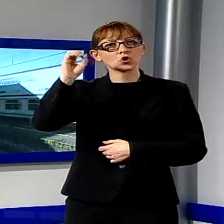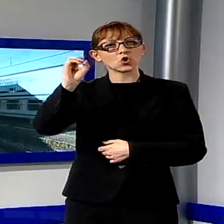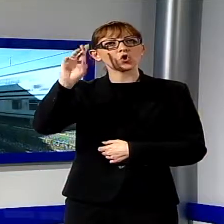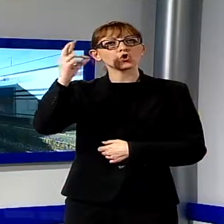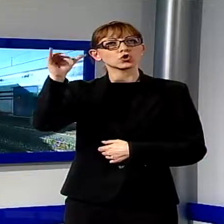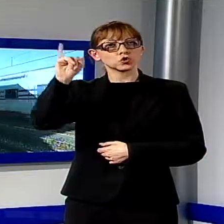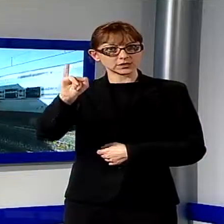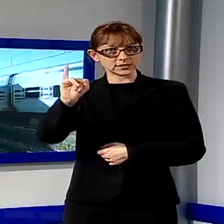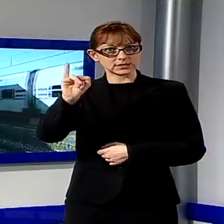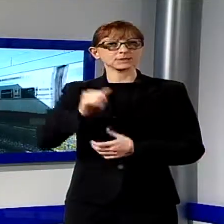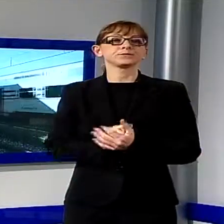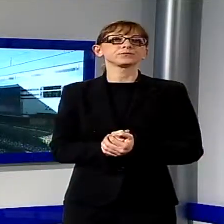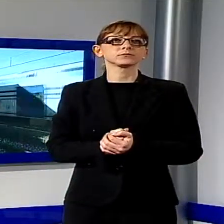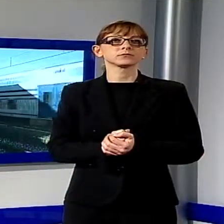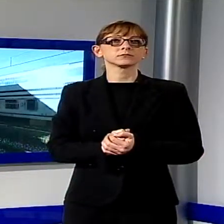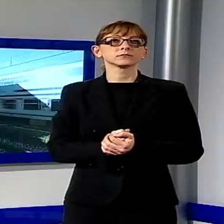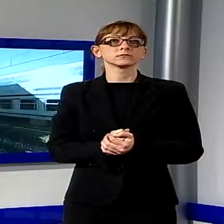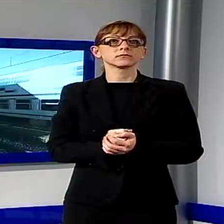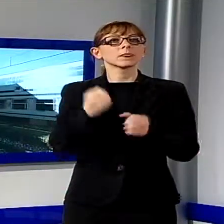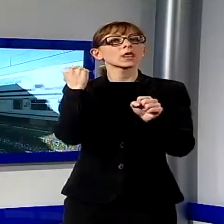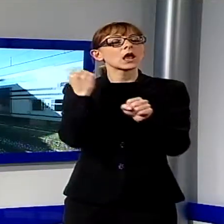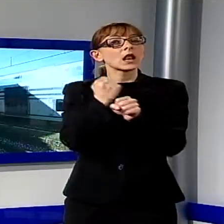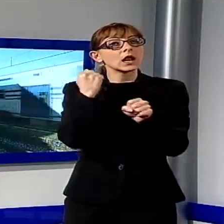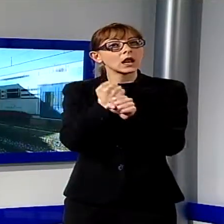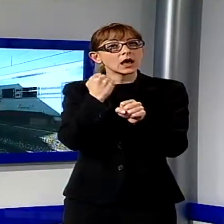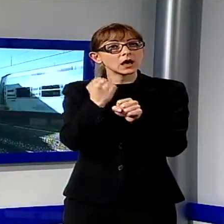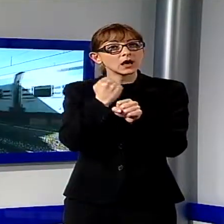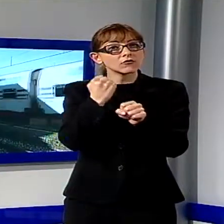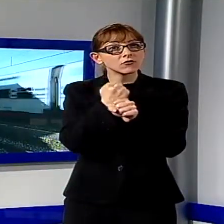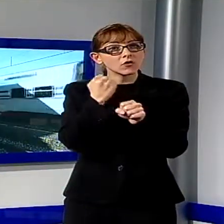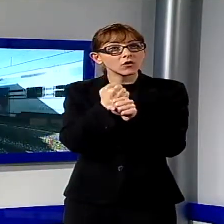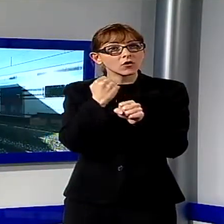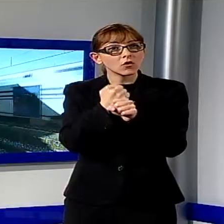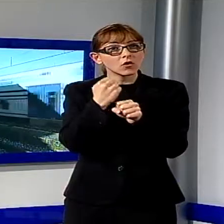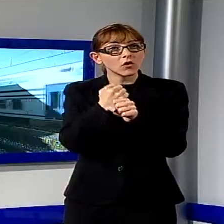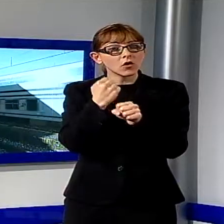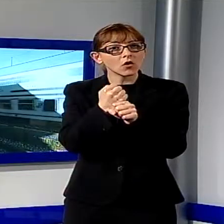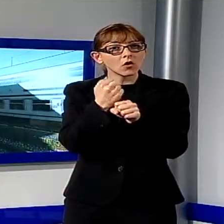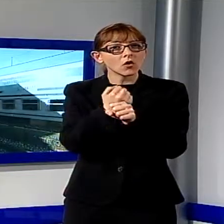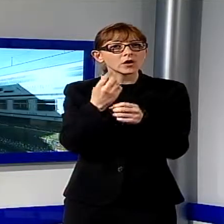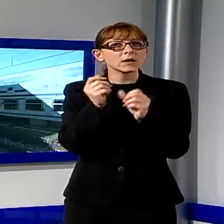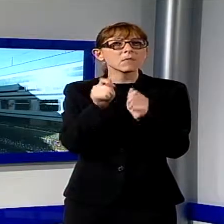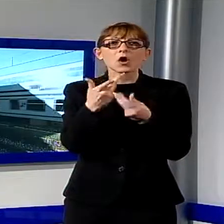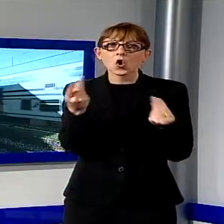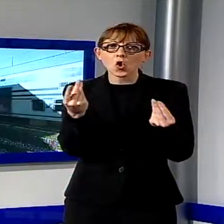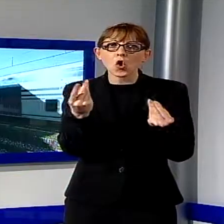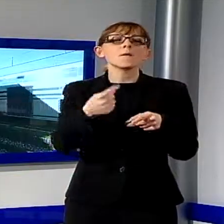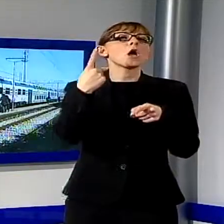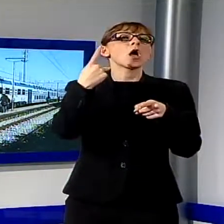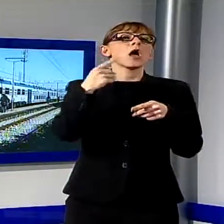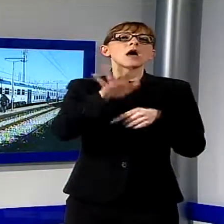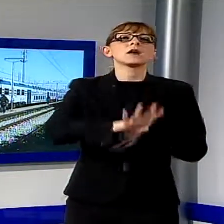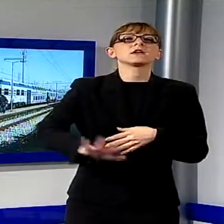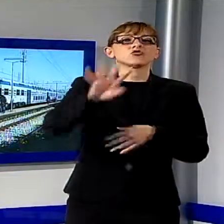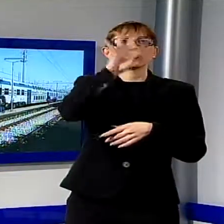Per far partire velocemente i lavori, la Giunta regionale ha dato il via libera all'accensione di un mutuo da 200 milioni da estinguere in